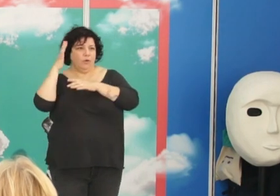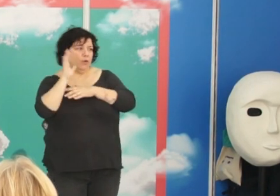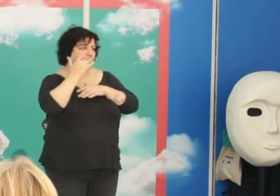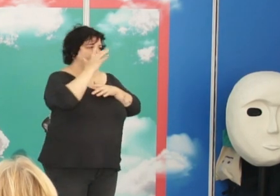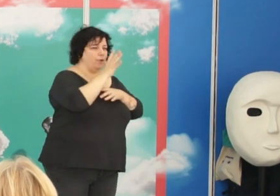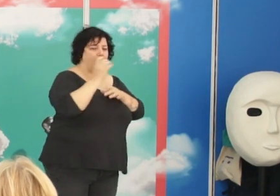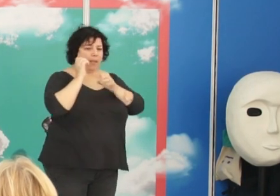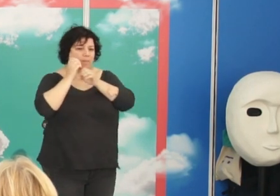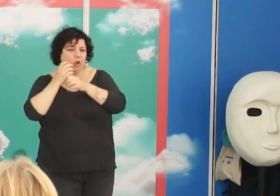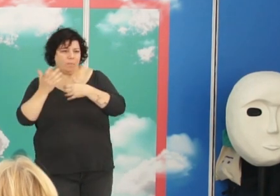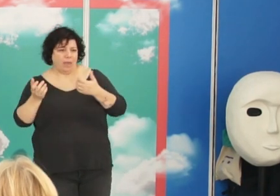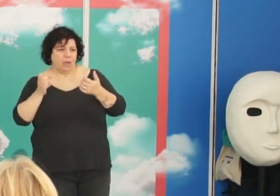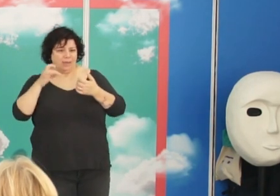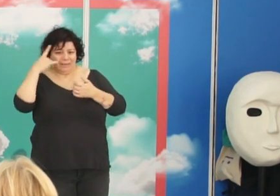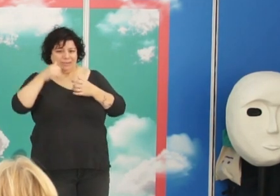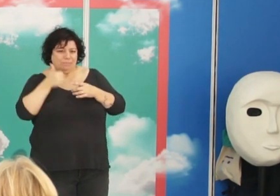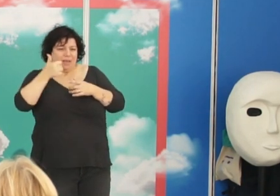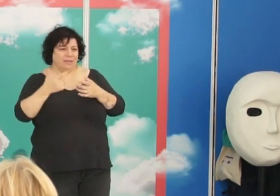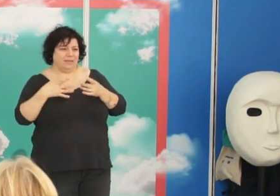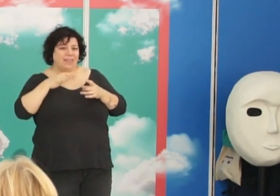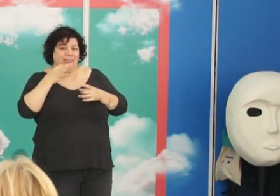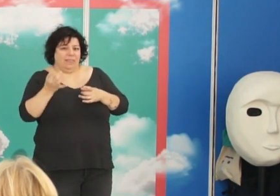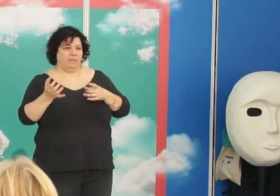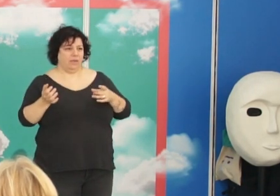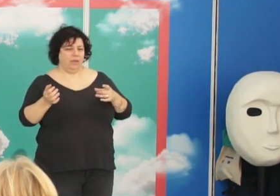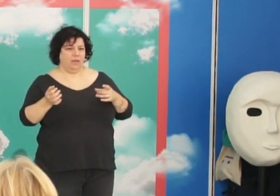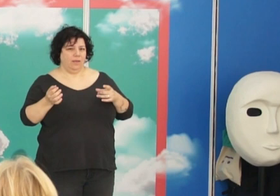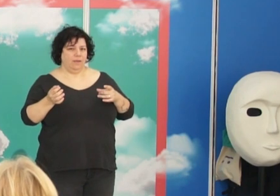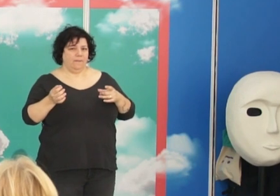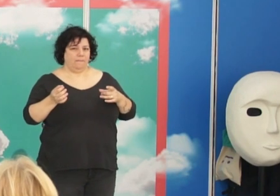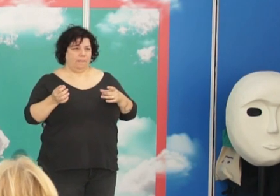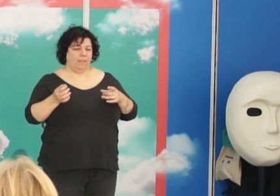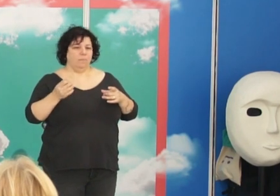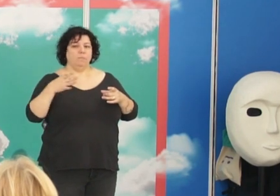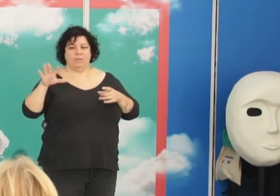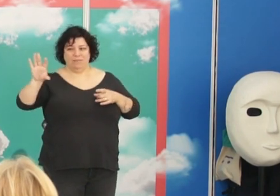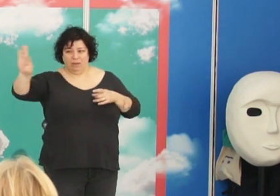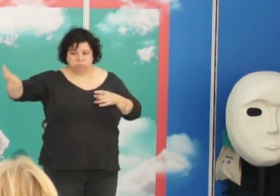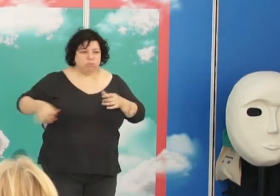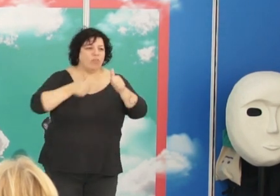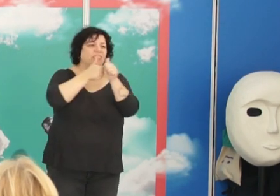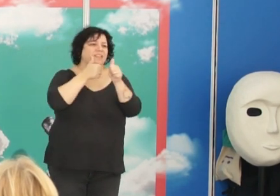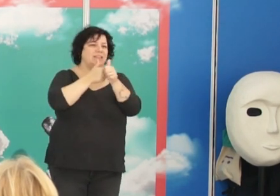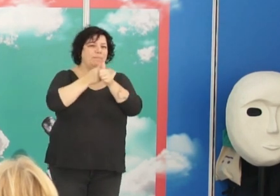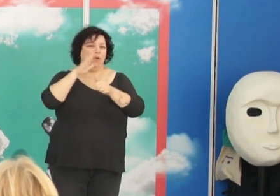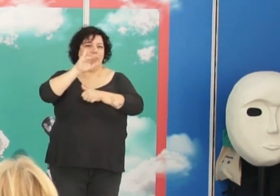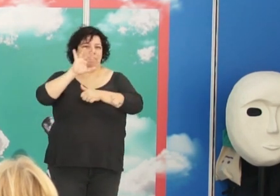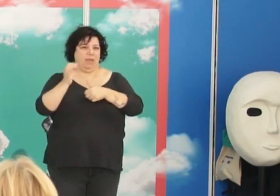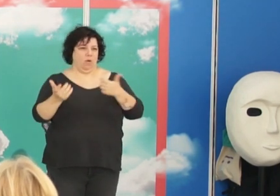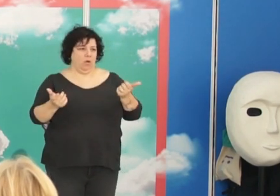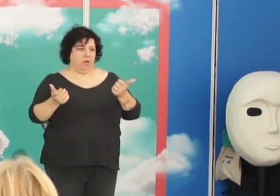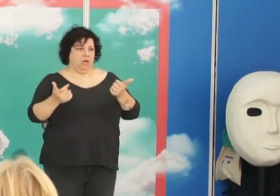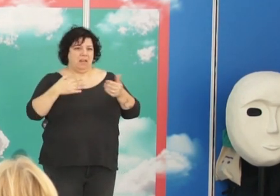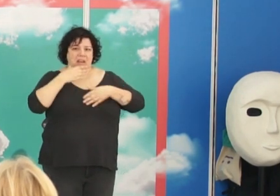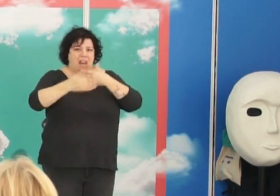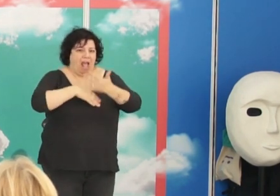la microglía, ¿quién sabe más de esto? ¿Quién debería estar? Pues un discípulo de Pío que no había llegado ni había hecho grandes